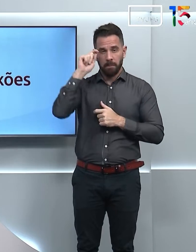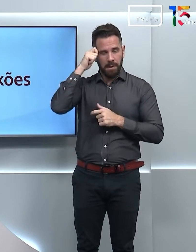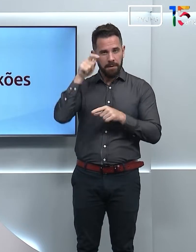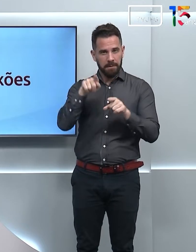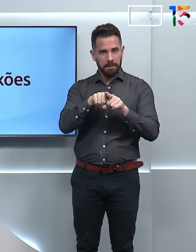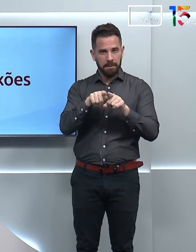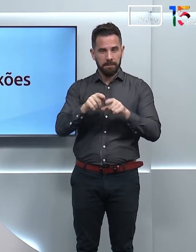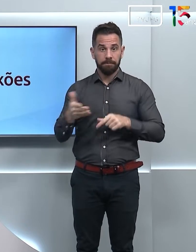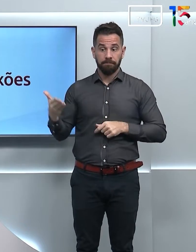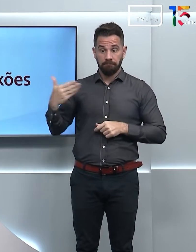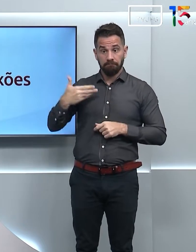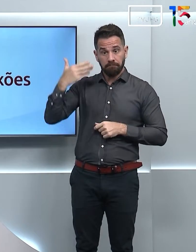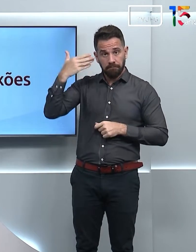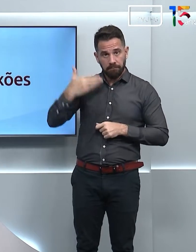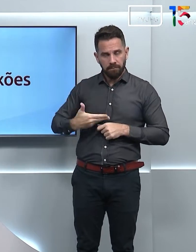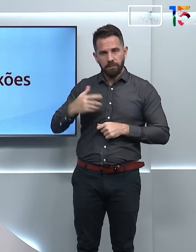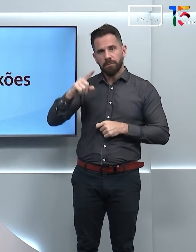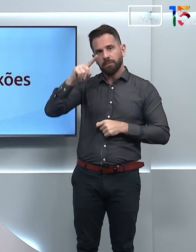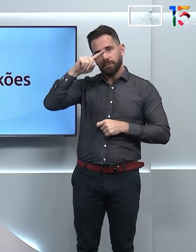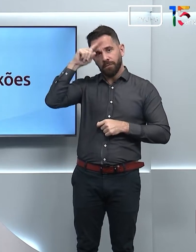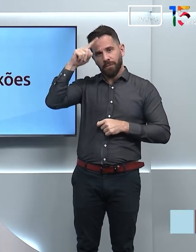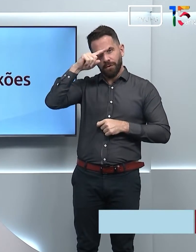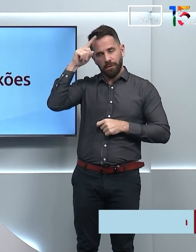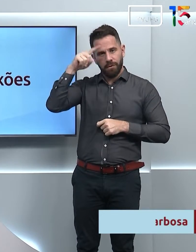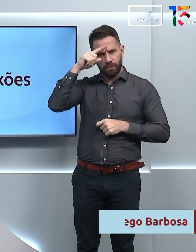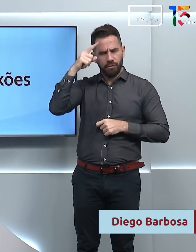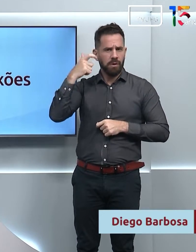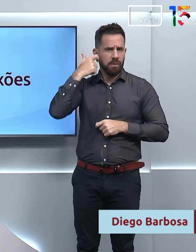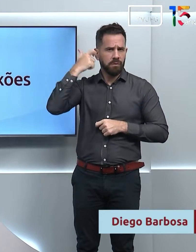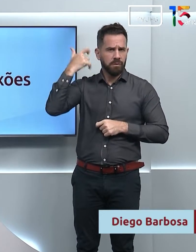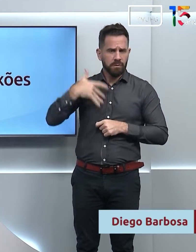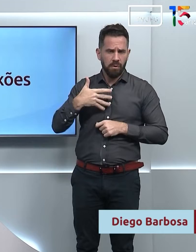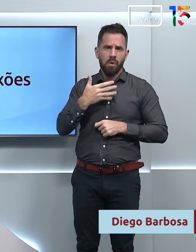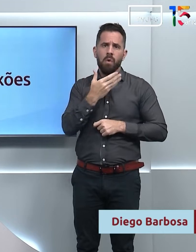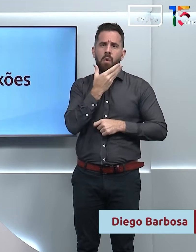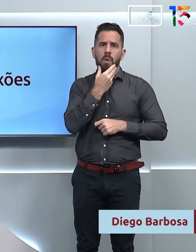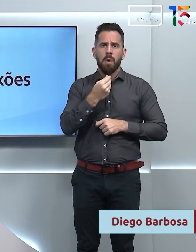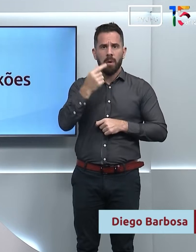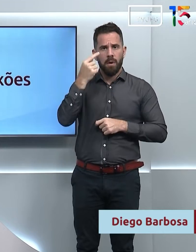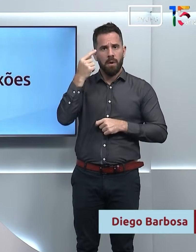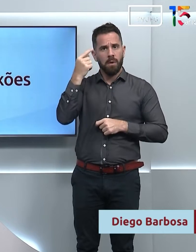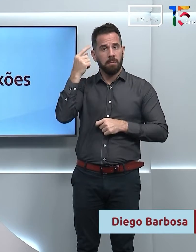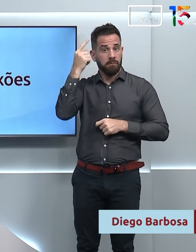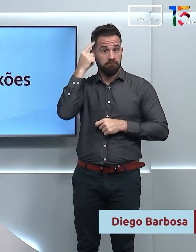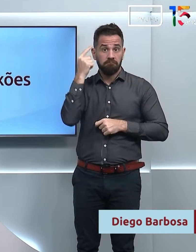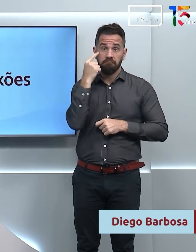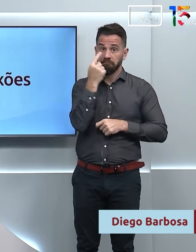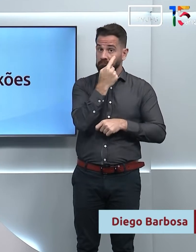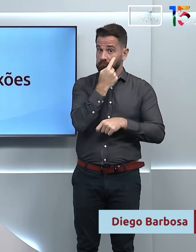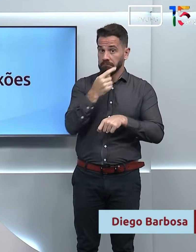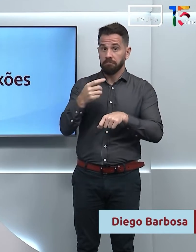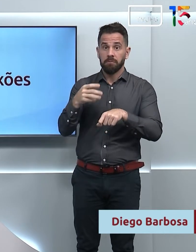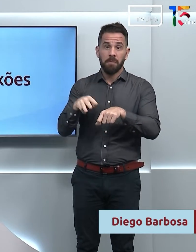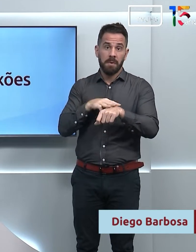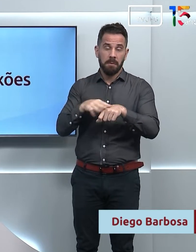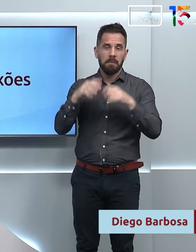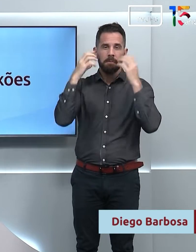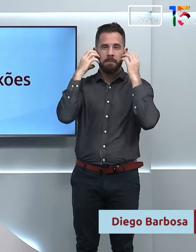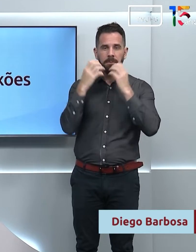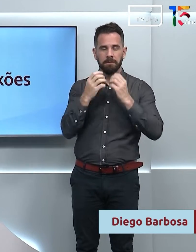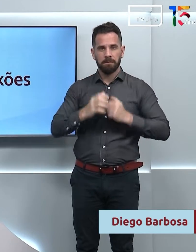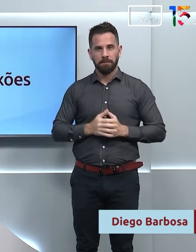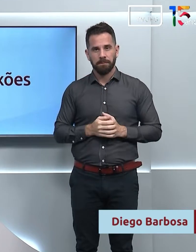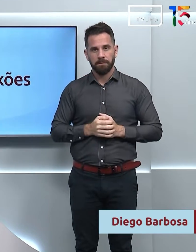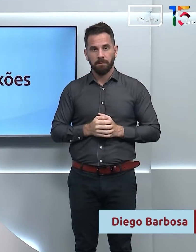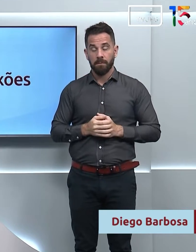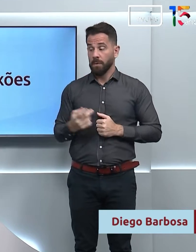escuros. Ao meu lado esquerdo está o professor Diego. Ele se identifica como um homem de pele clara, com cabelos e olhos castanhos e barba cheia.